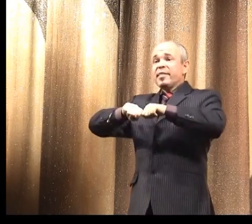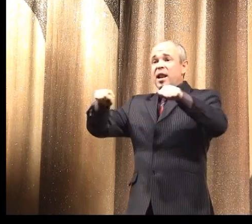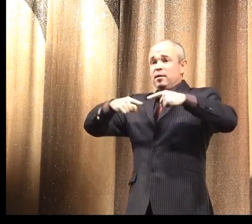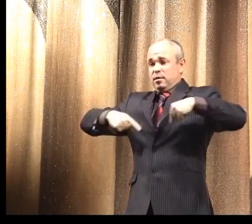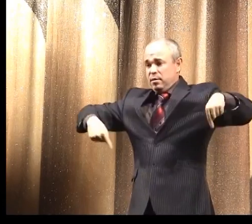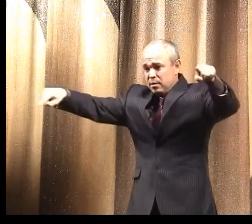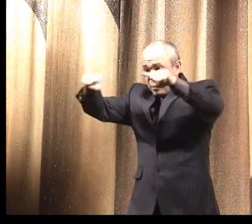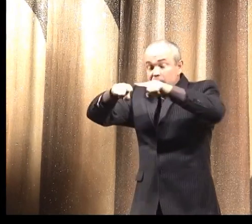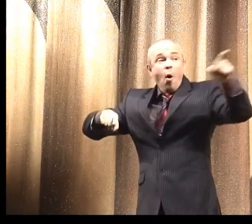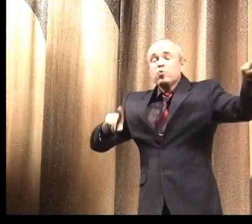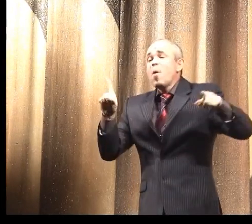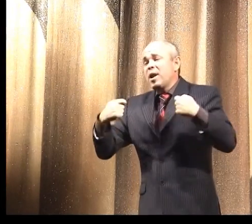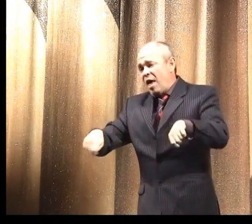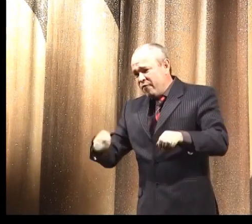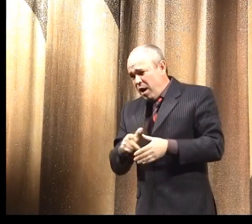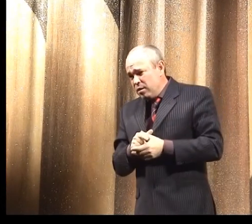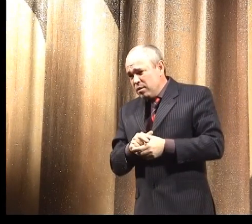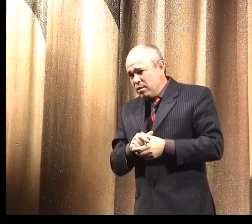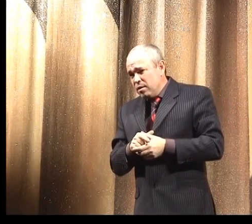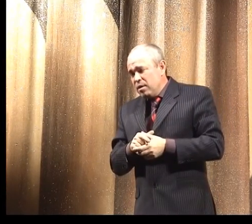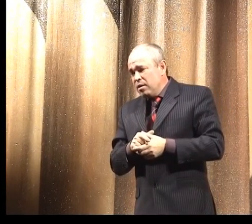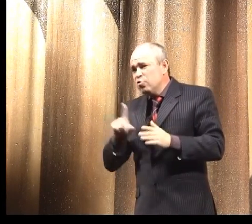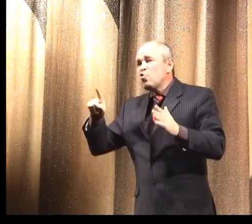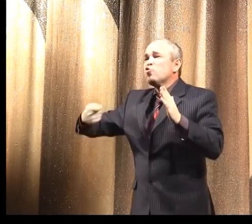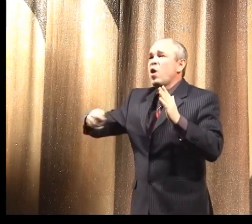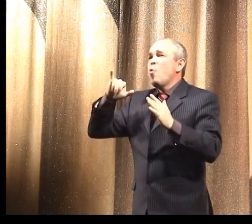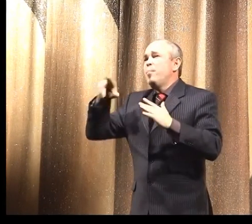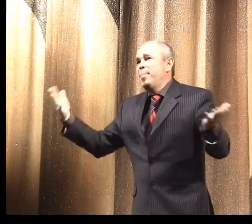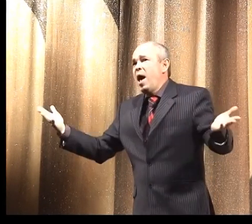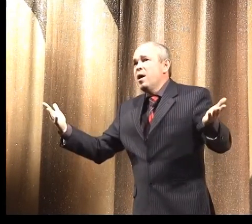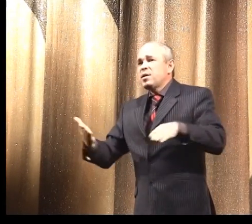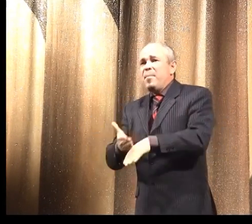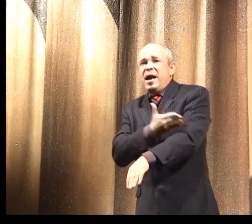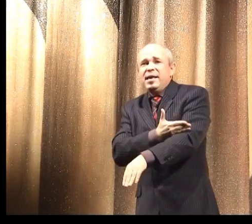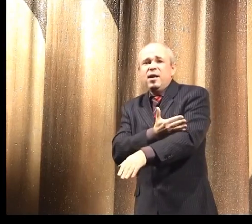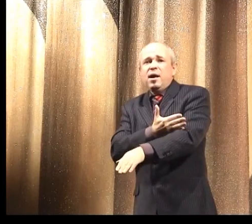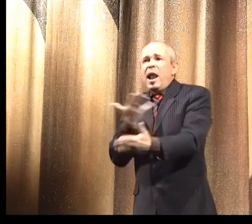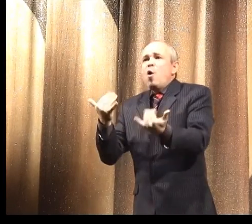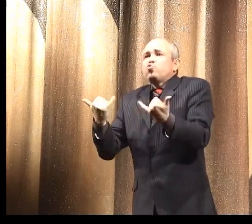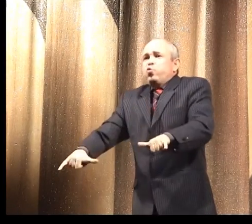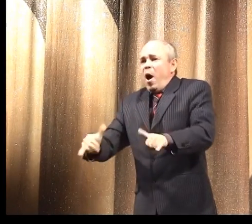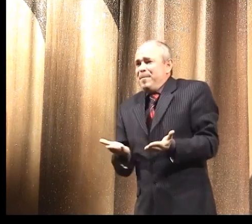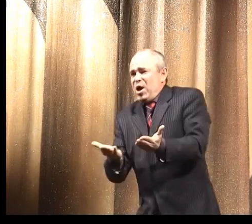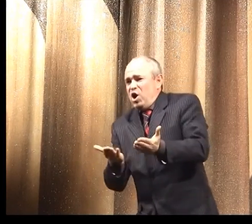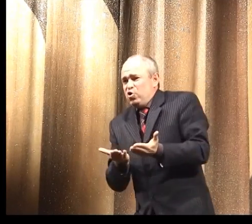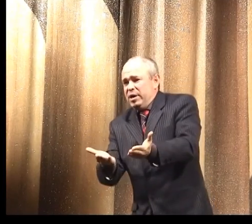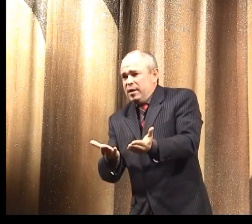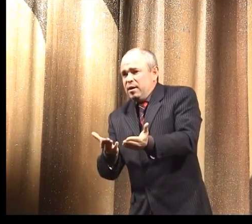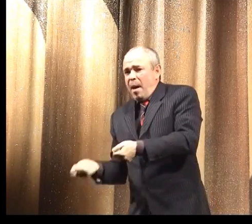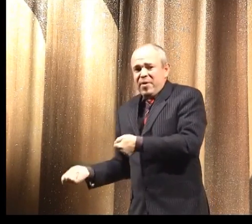Да. И открыл, значит, вот там, что он продавал. Что жил он в ВПС, фаги. Там,